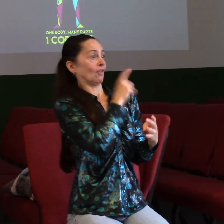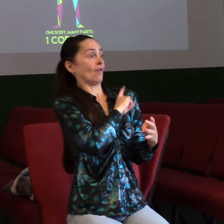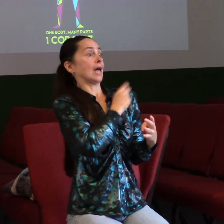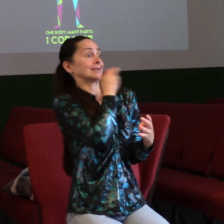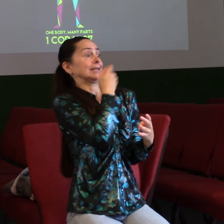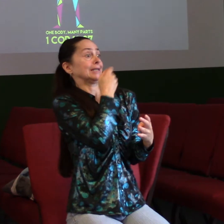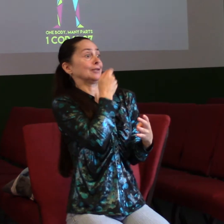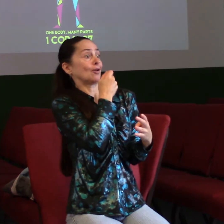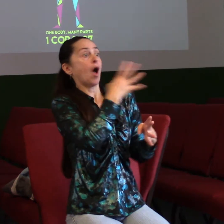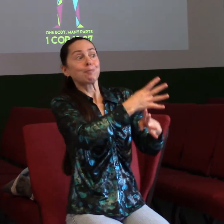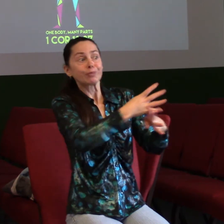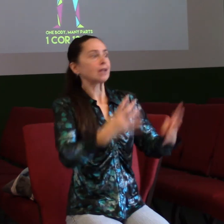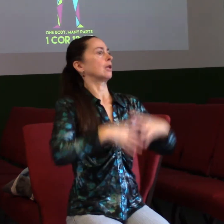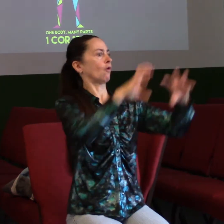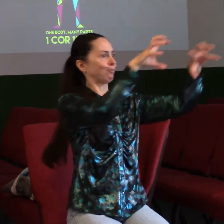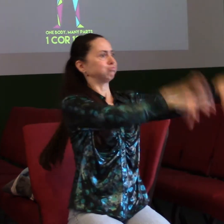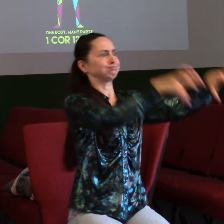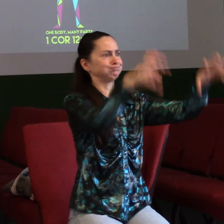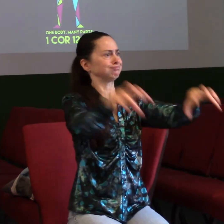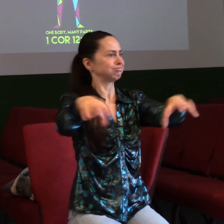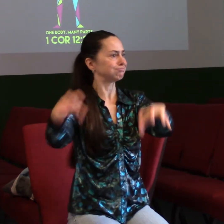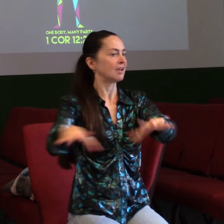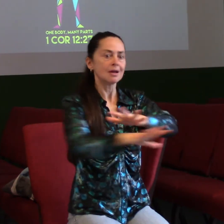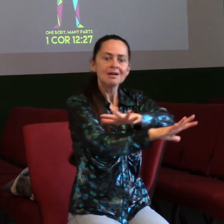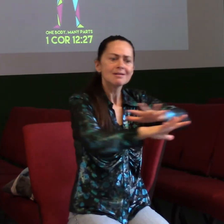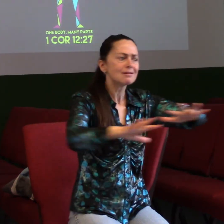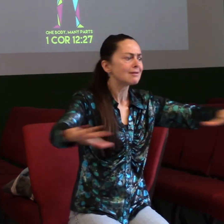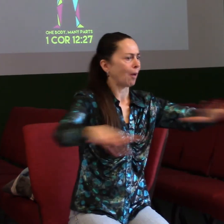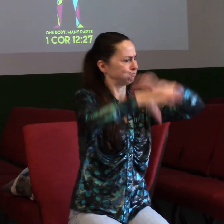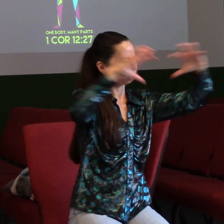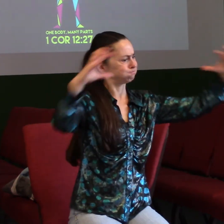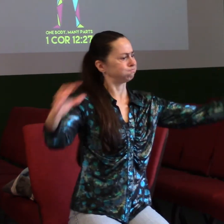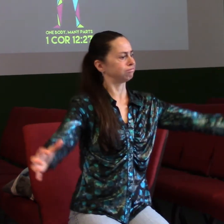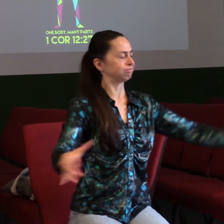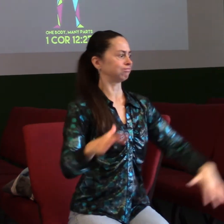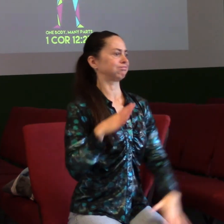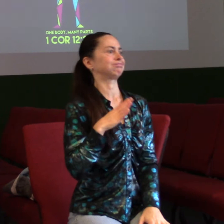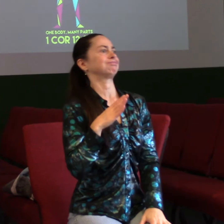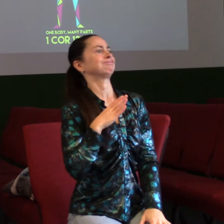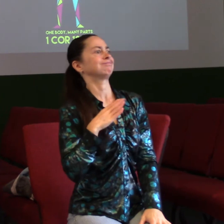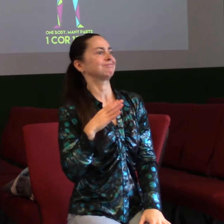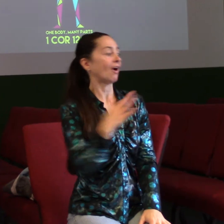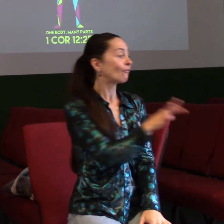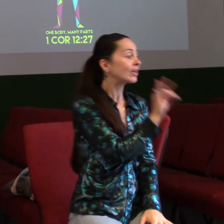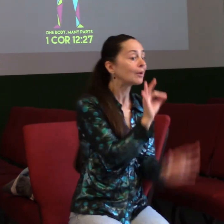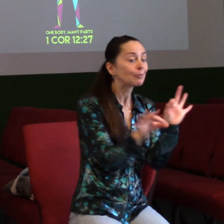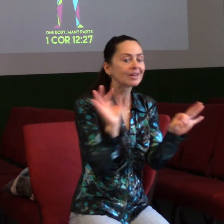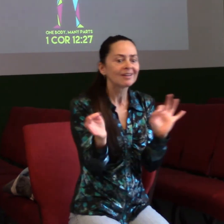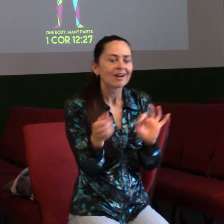neprovaří pro dva lidi, ne? Takže najednou byl stůl úplně plný věcí a plný jídla, kde jsme po tom chodili, jenom vybírali, co nám chutná. Bylo nám pak